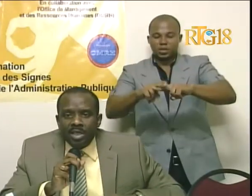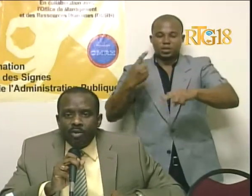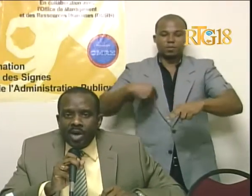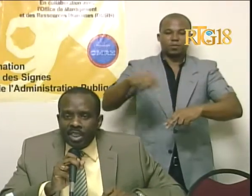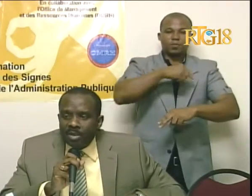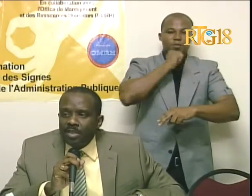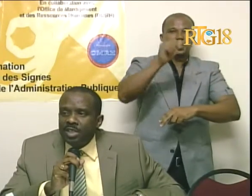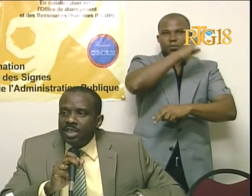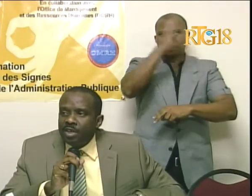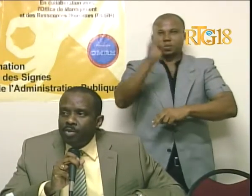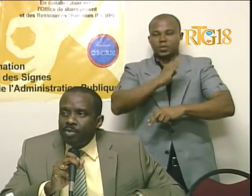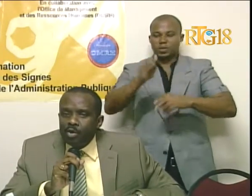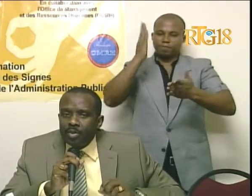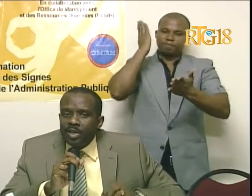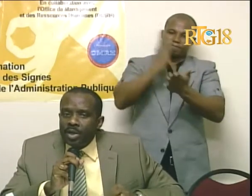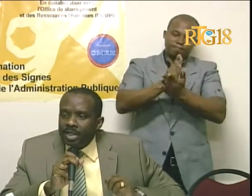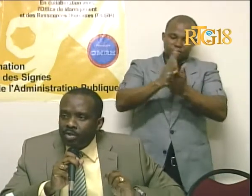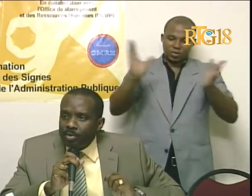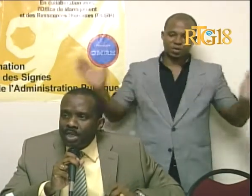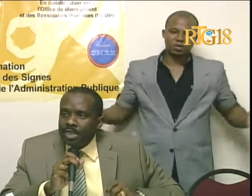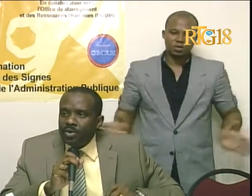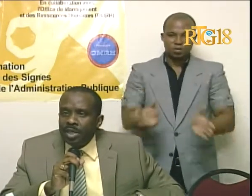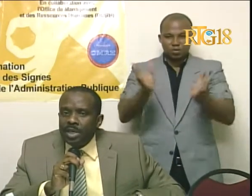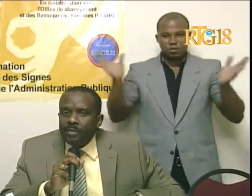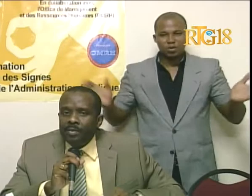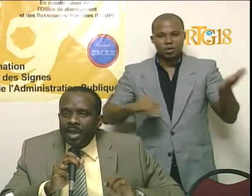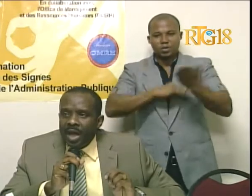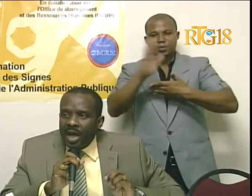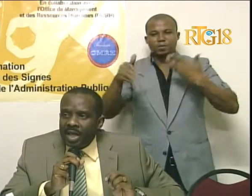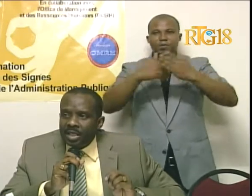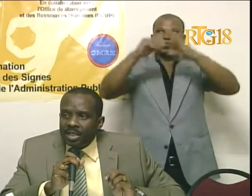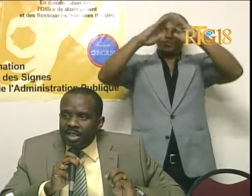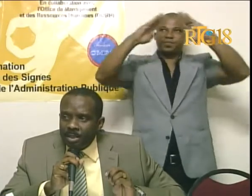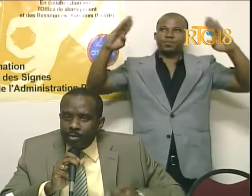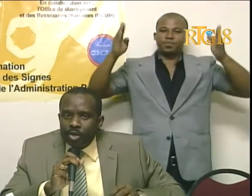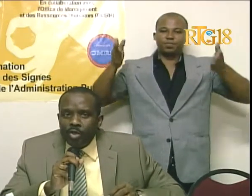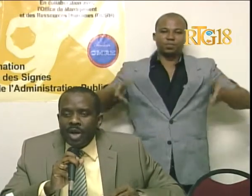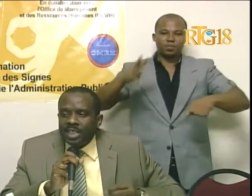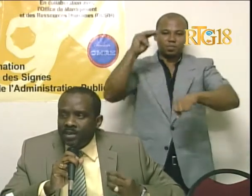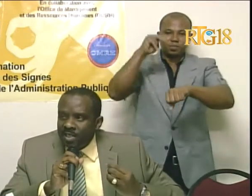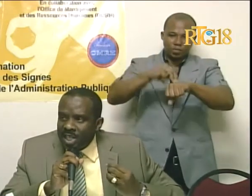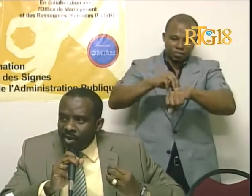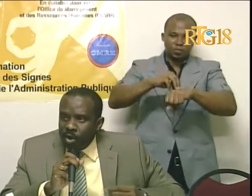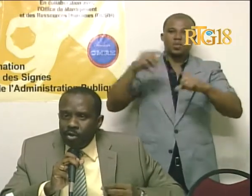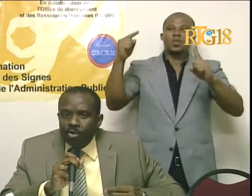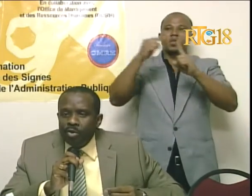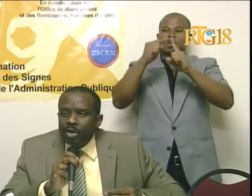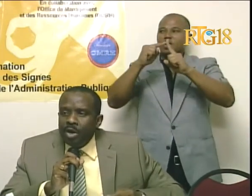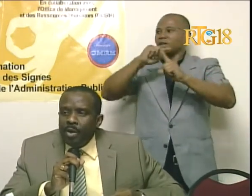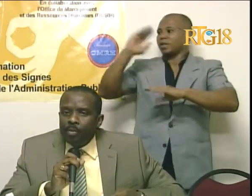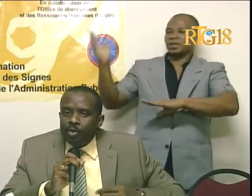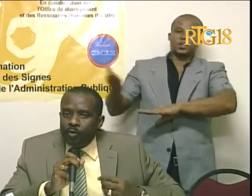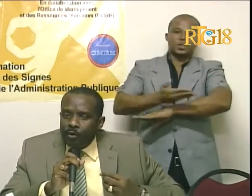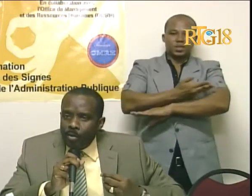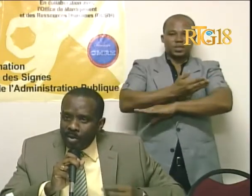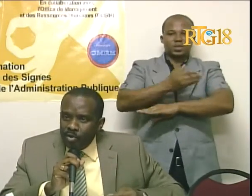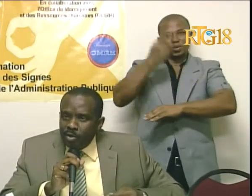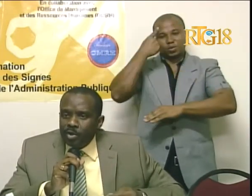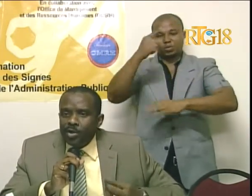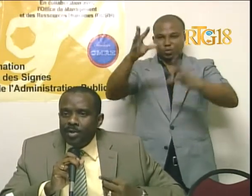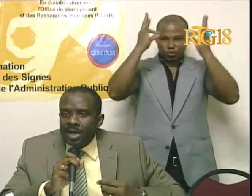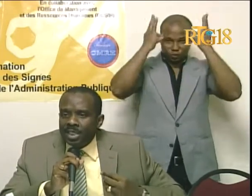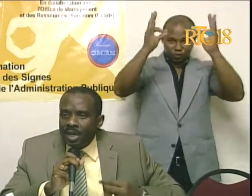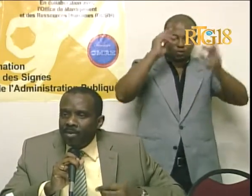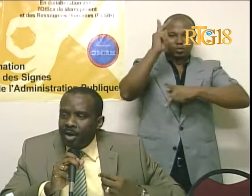suspende, ankouraje minister yo, pou yo preton atansyon partikulyel, a resepsyon yo, a servis d'akey yo, pou yo forme